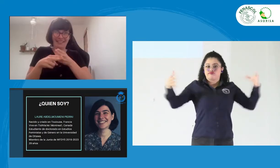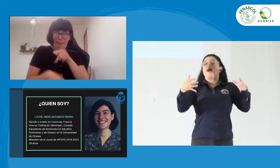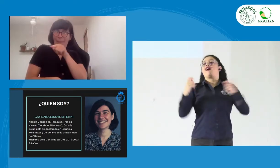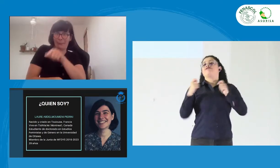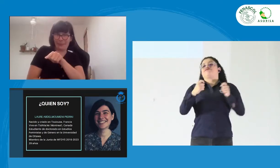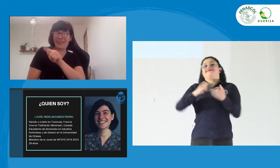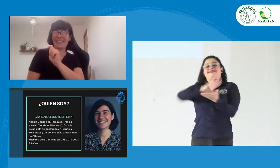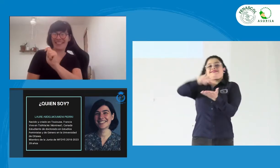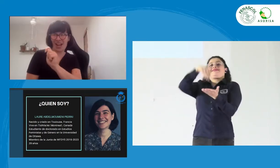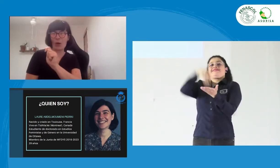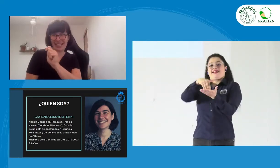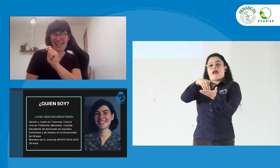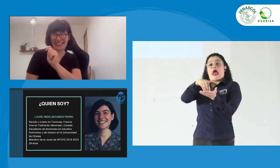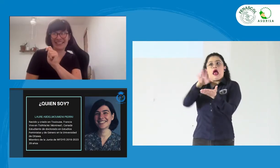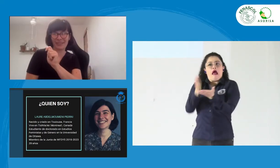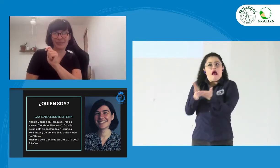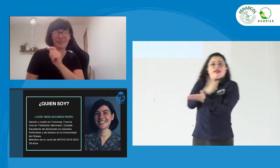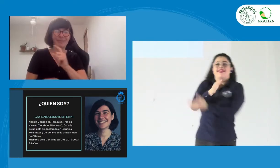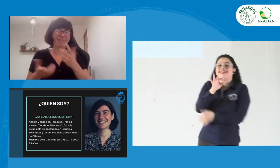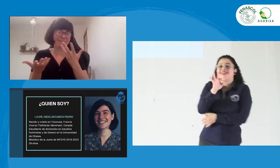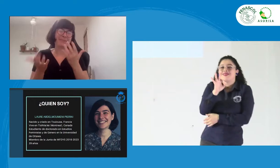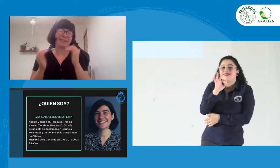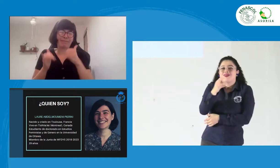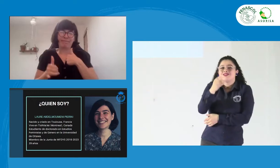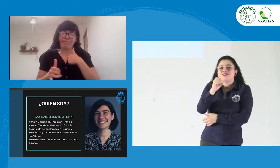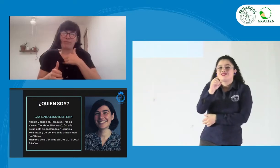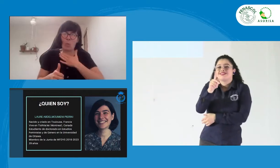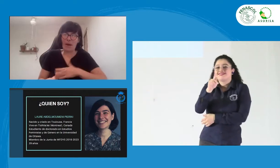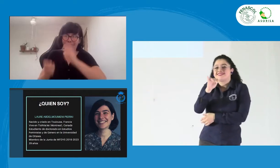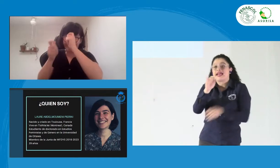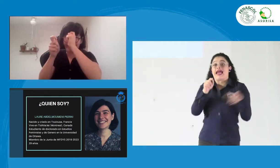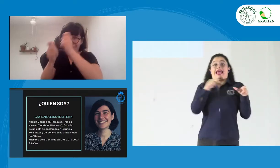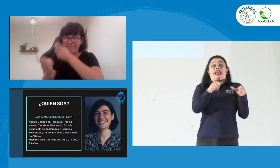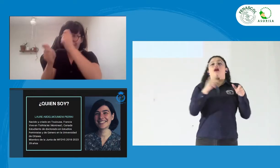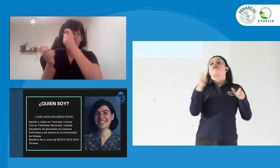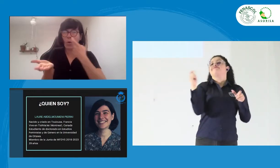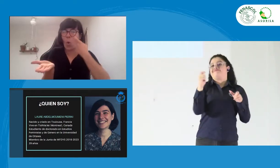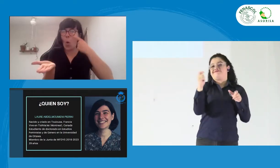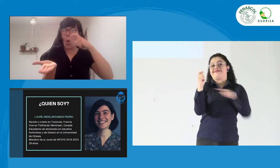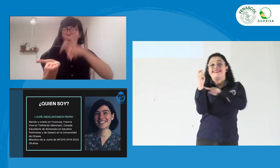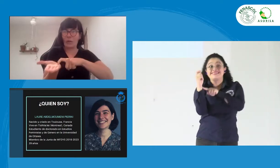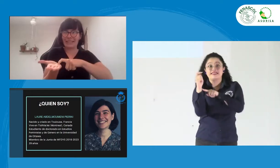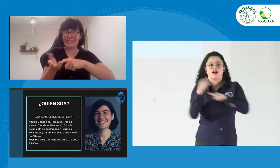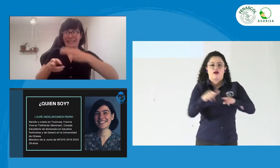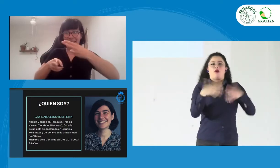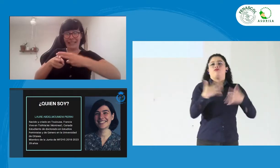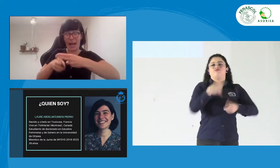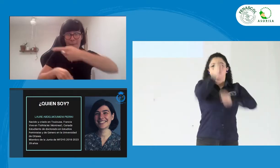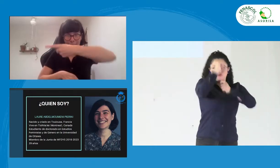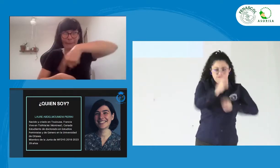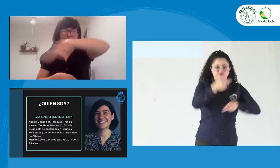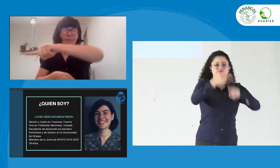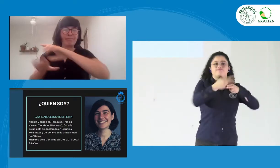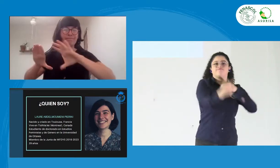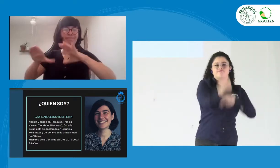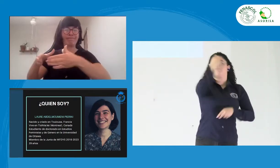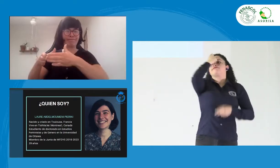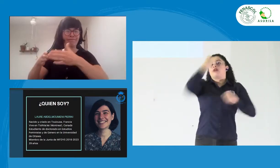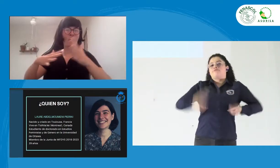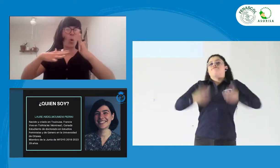Entonces, anteriormente, realmente se llamaba Tiotia. El nombre nativo de este lugar era Tiotia. Y nosotros